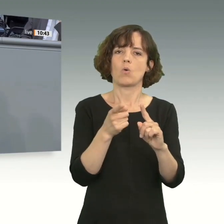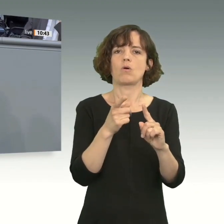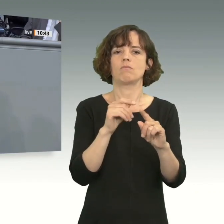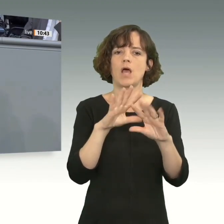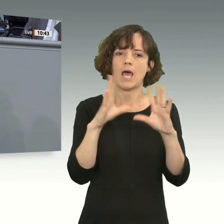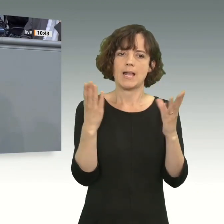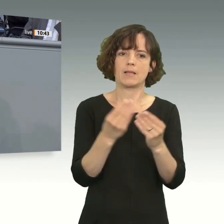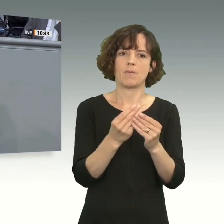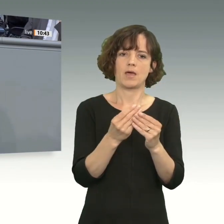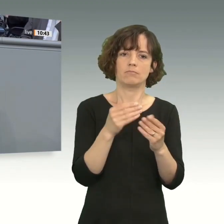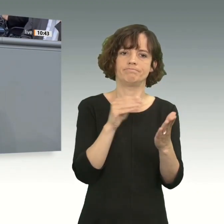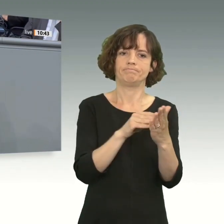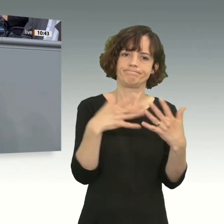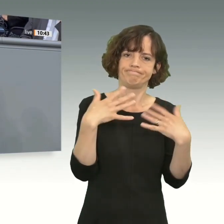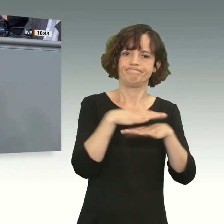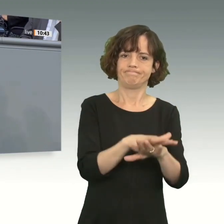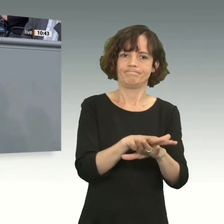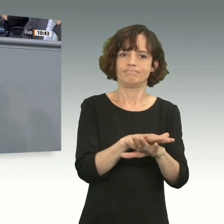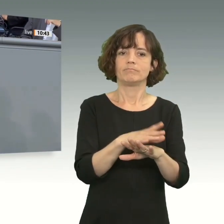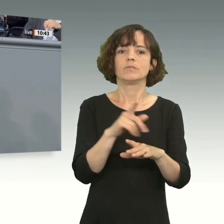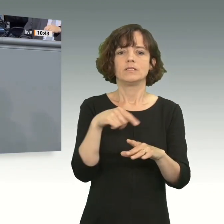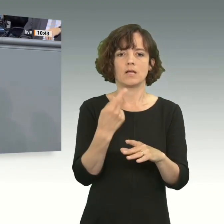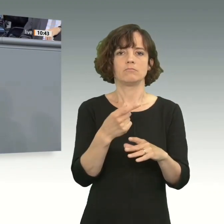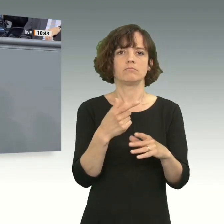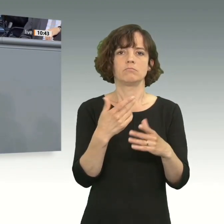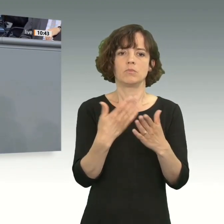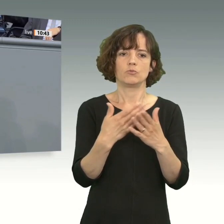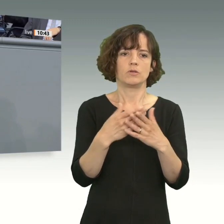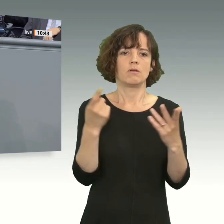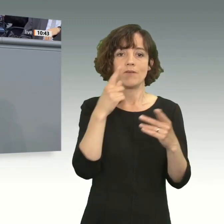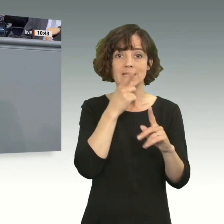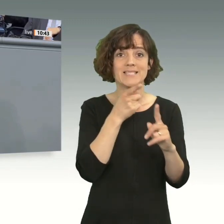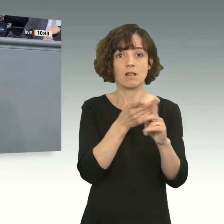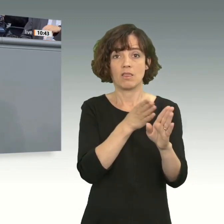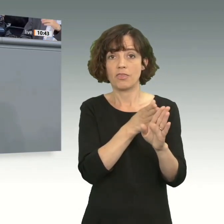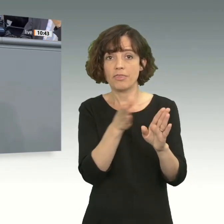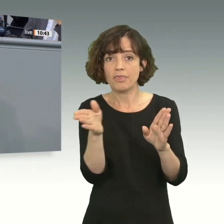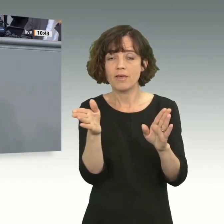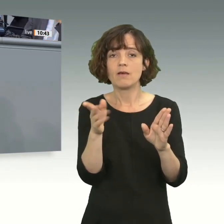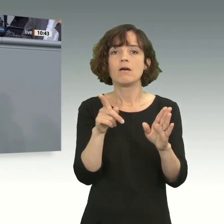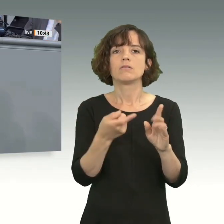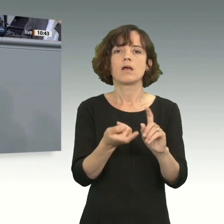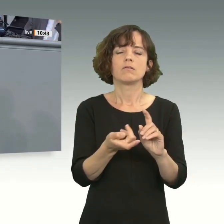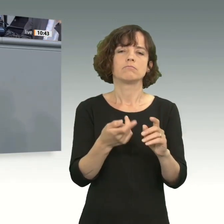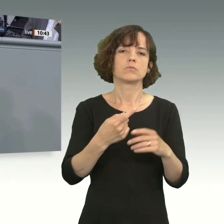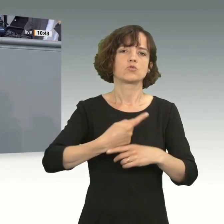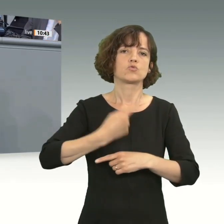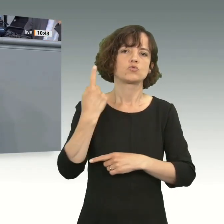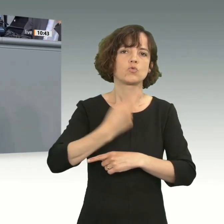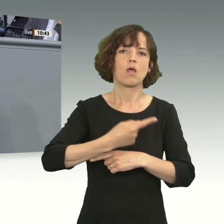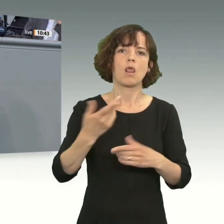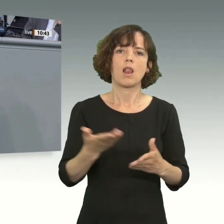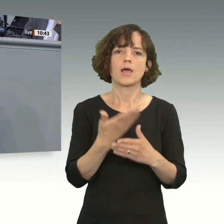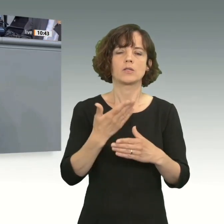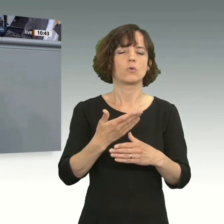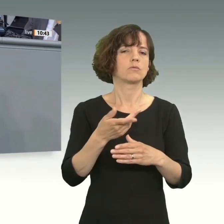Streitbelegungsmechanismus zu integrieren. Damit wäre dann beispielsweise bei Verfehlung der Ziele die Aufhebung von Zollerleichterungen möglich.